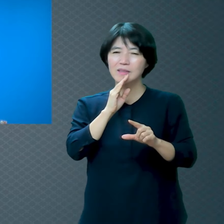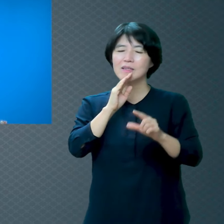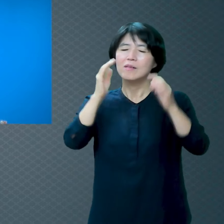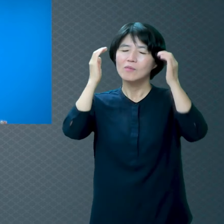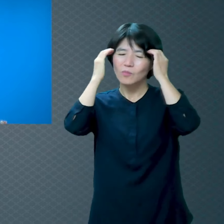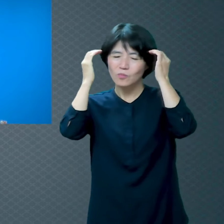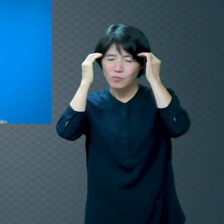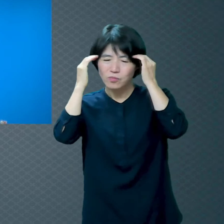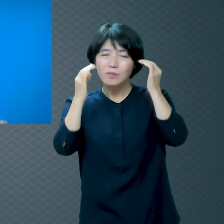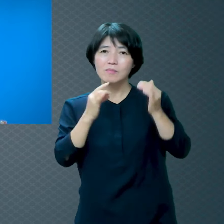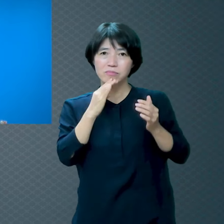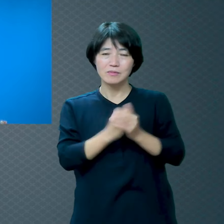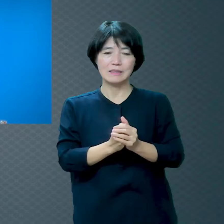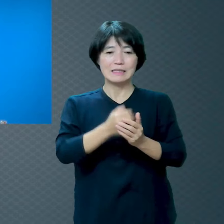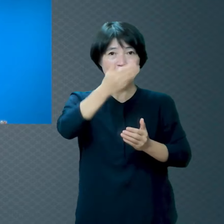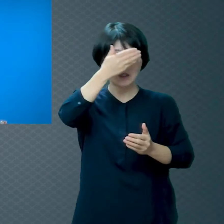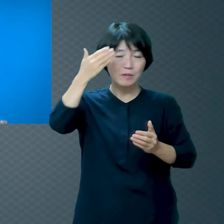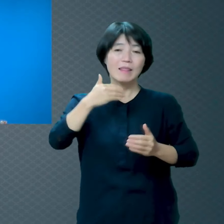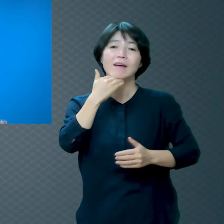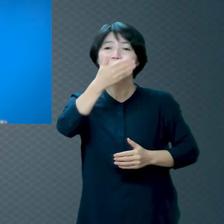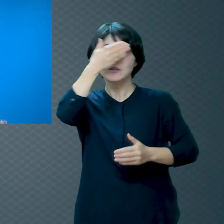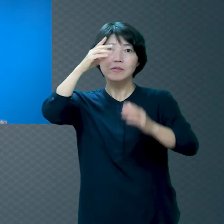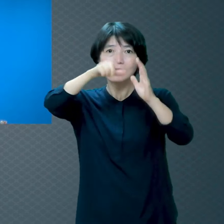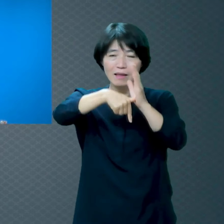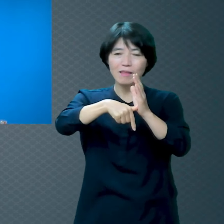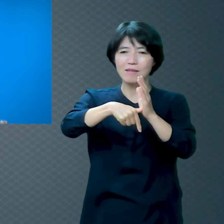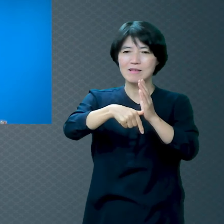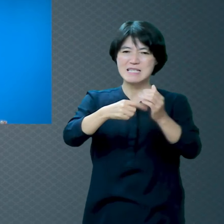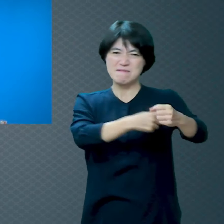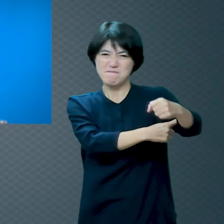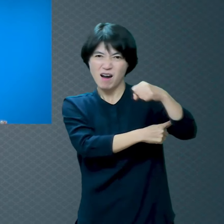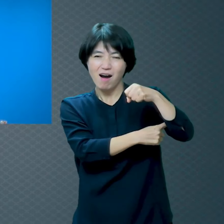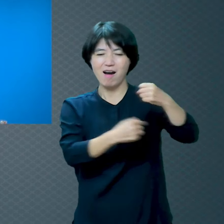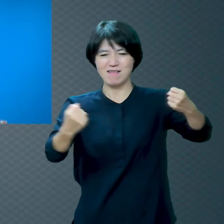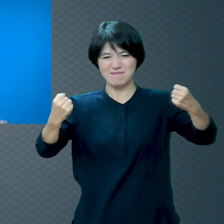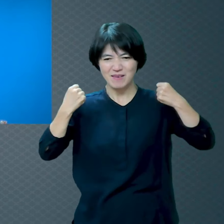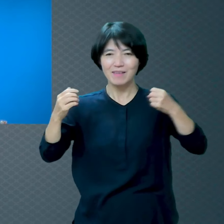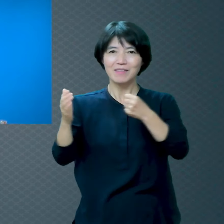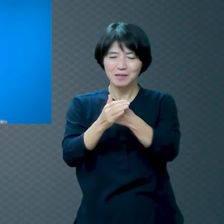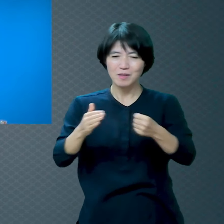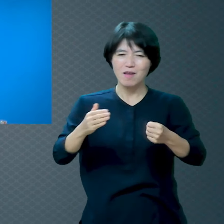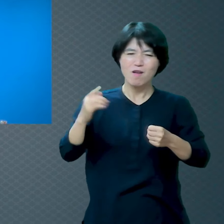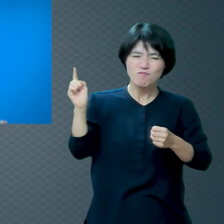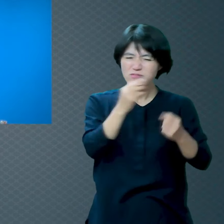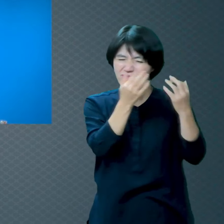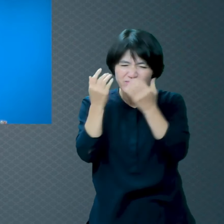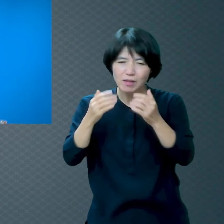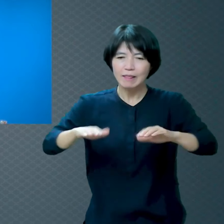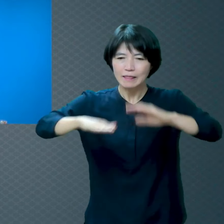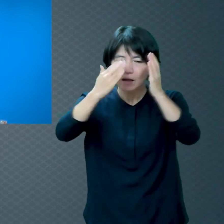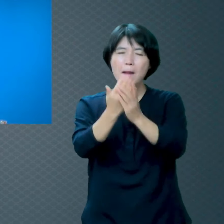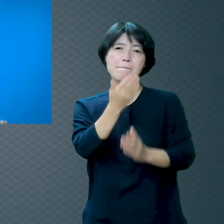그래서 어르신들 얘기할 때 봐봐요 내가 젊었을 땐 돌도 씹어먹었다 쇠도 녹여먹었다 그러잖아요